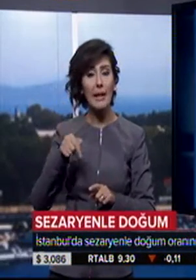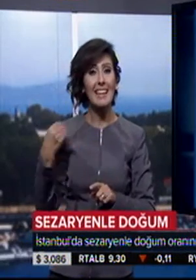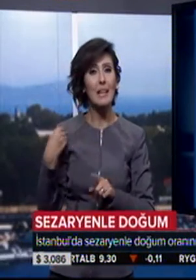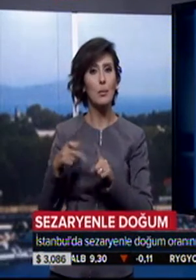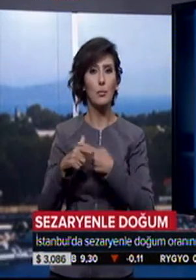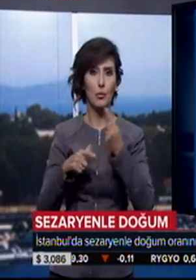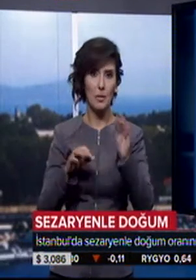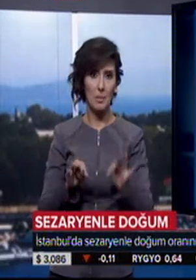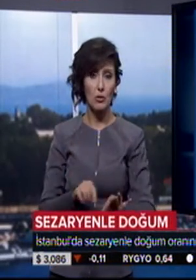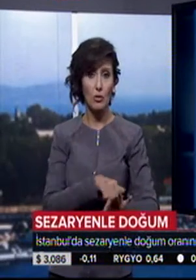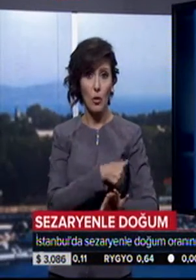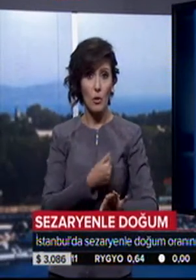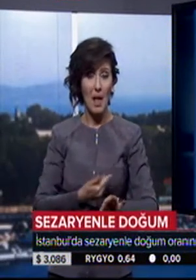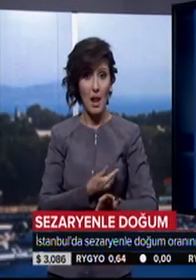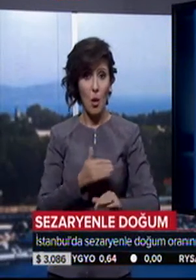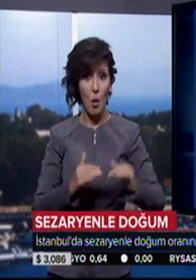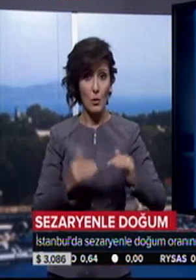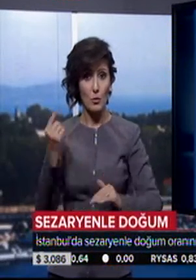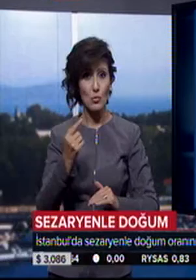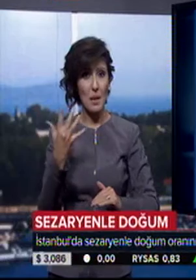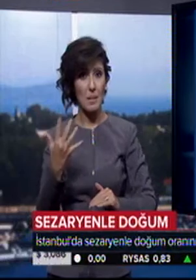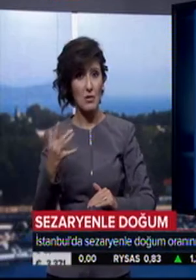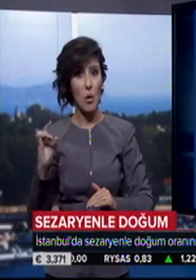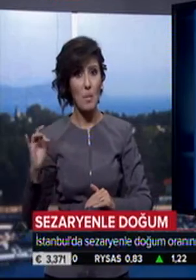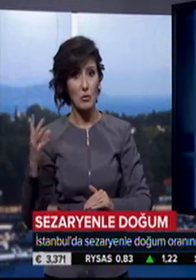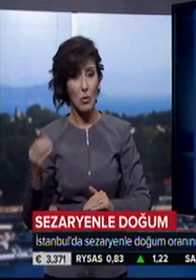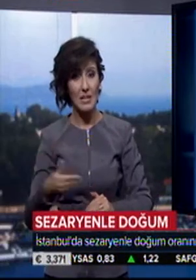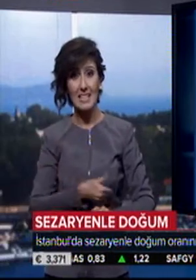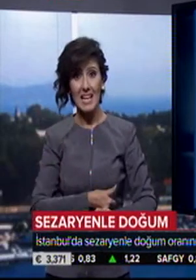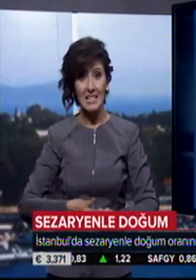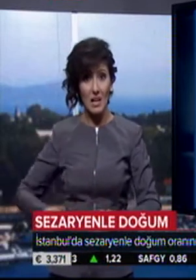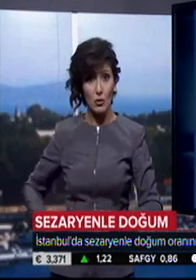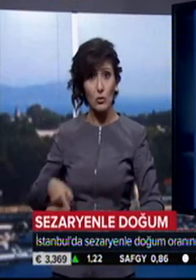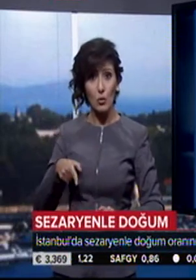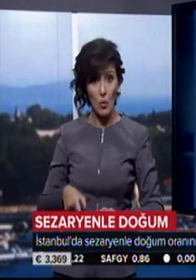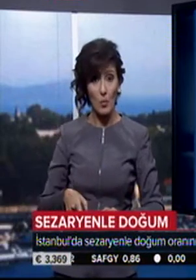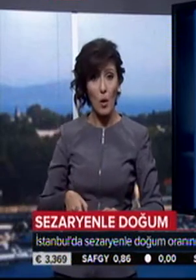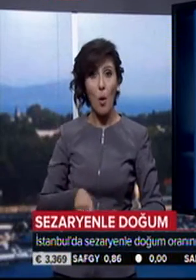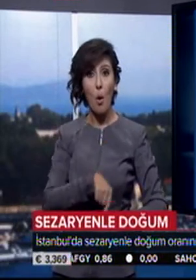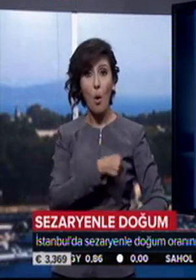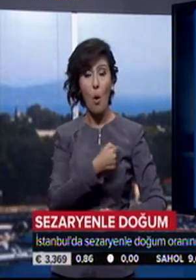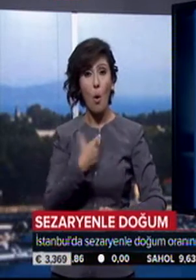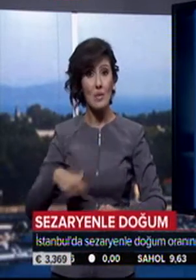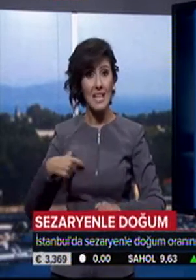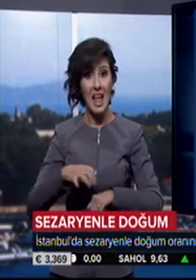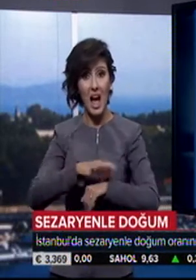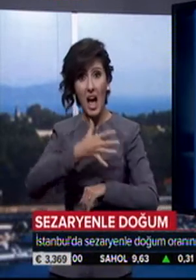Normal oranın yüzde beşle on beş arasında olduğu sezaryenle doğum, özel hastanelerde yüzde kırka kadar çıkabiliyor.